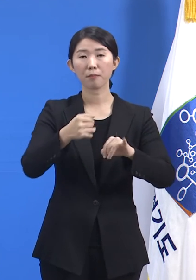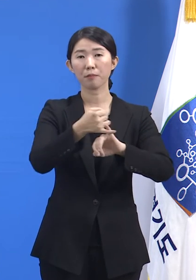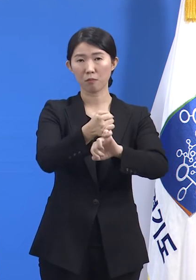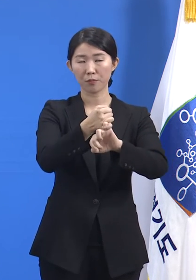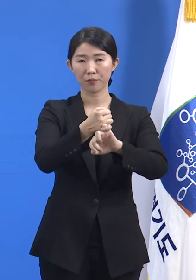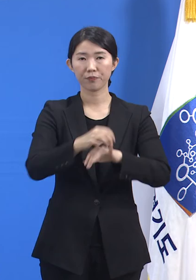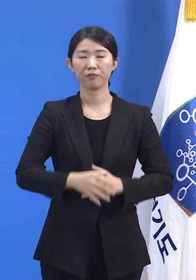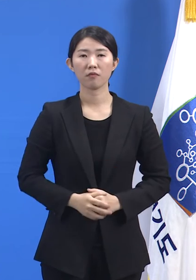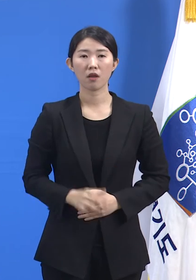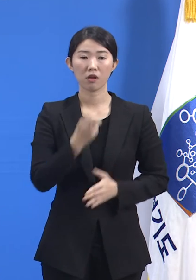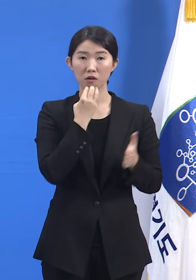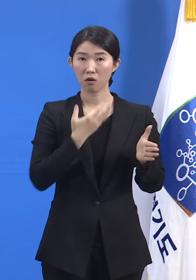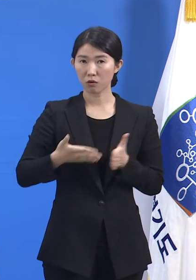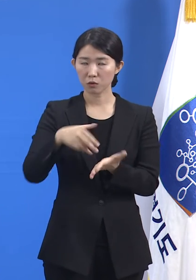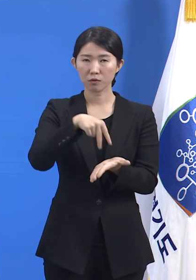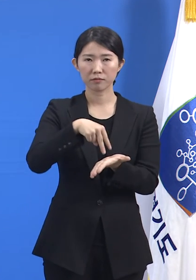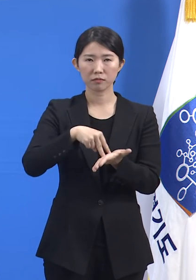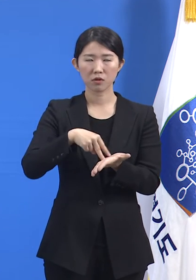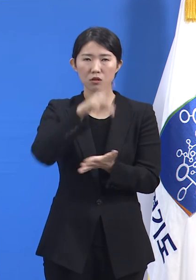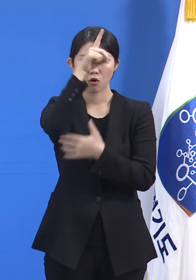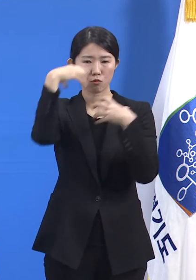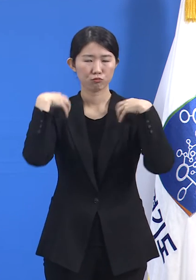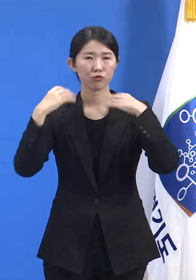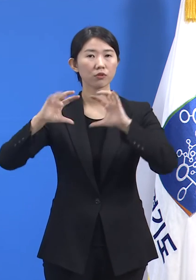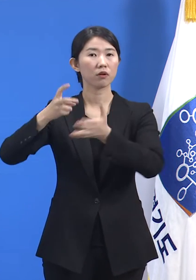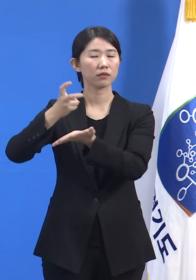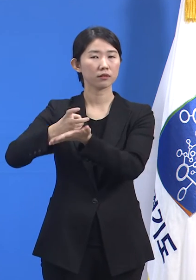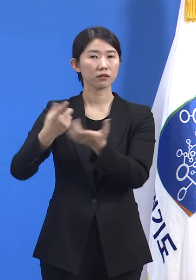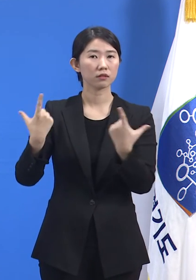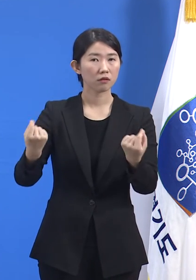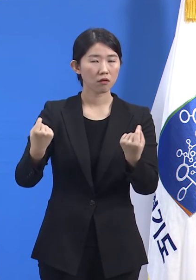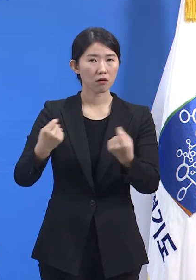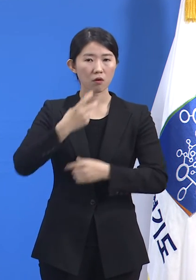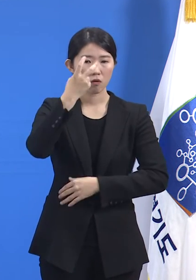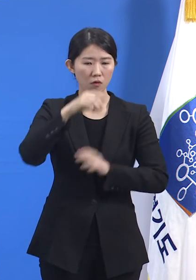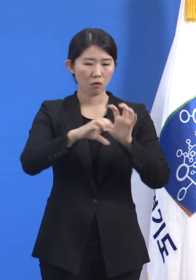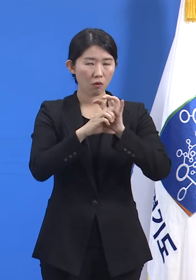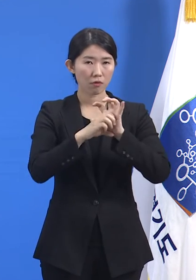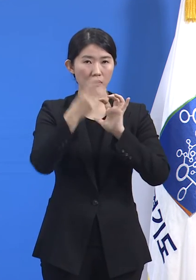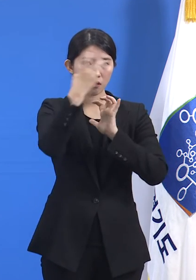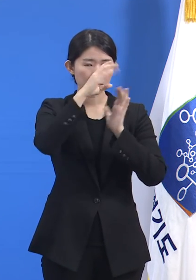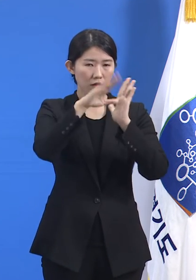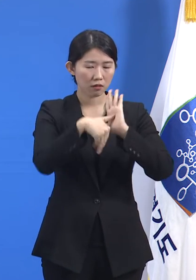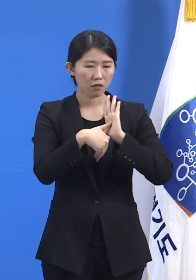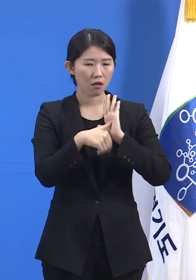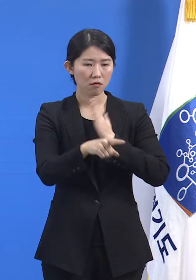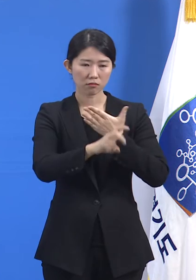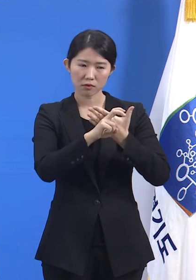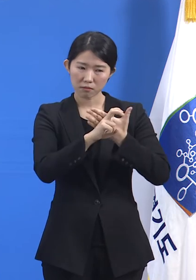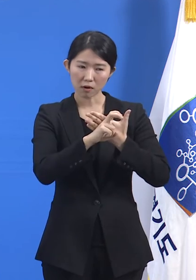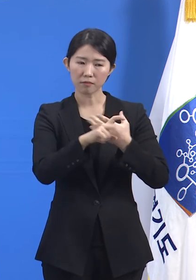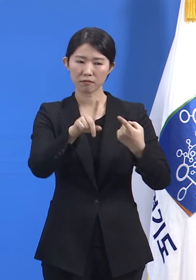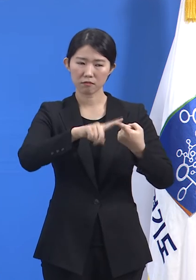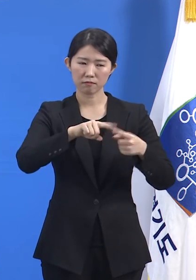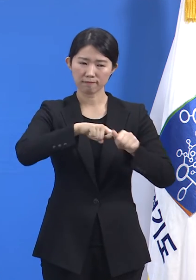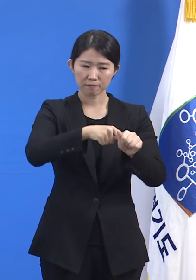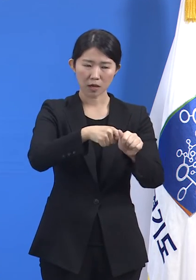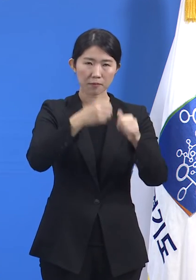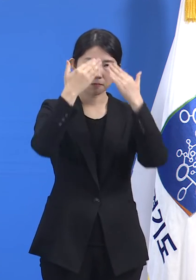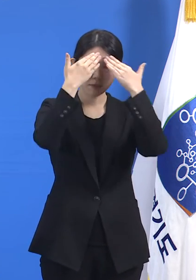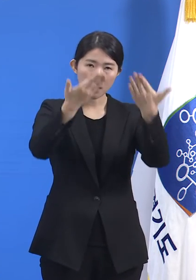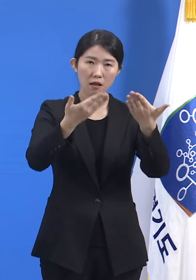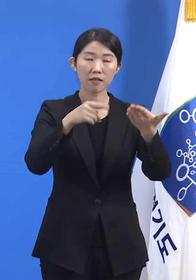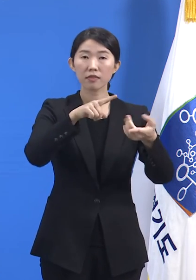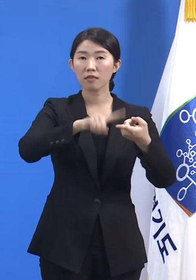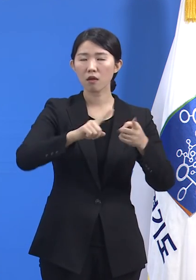돈은 정부 정책에 따라 코로나 검사 시 불법 체류자 통보 의무 면제 사항을 적극 홍보하여 자발적인